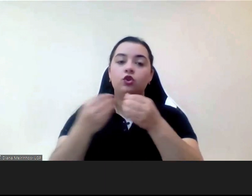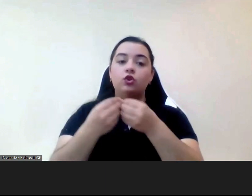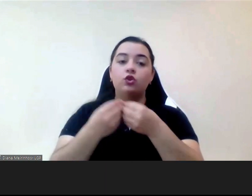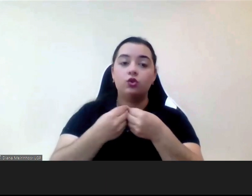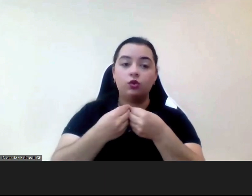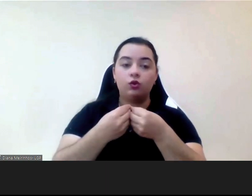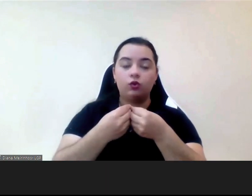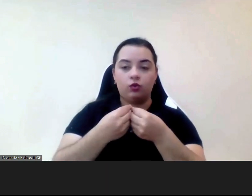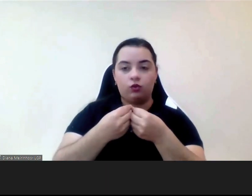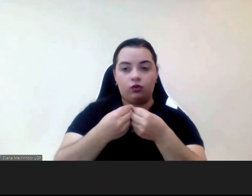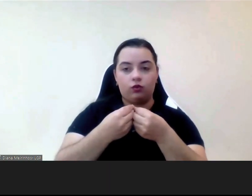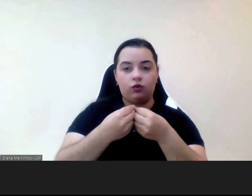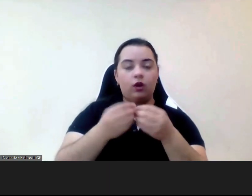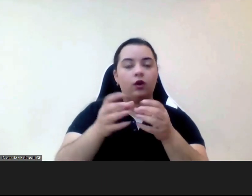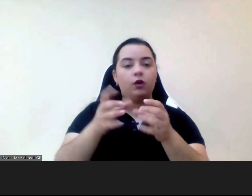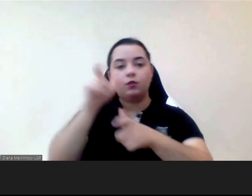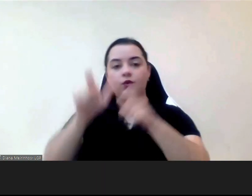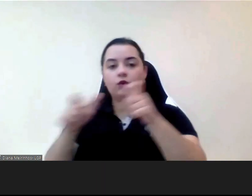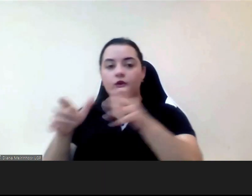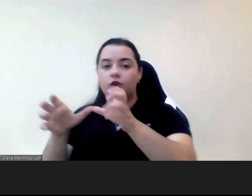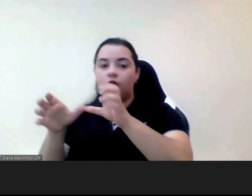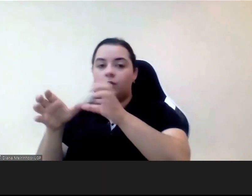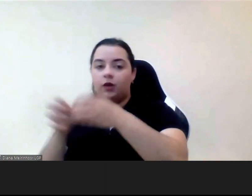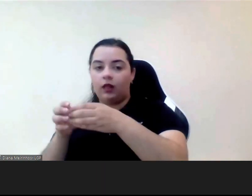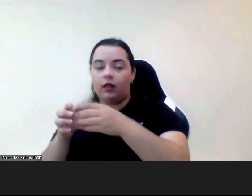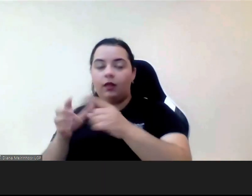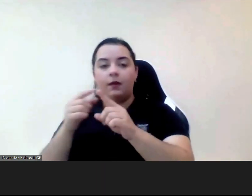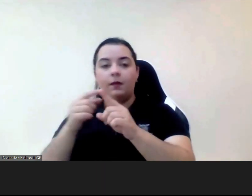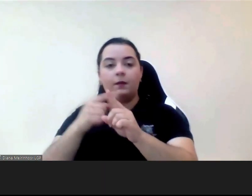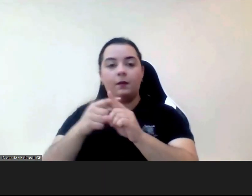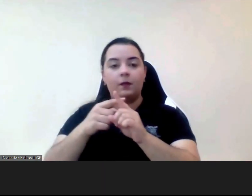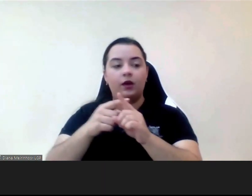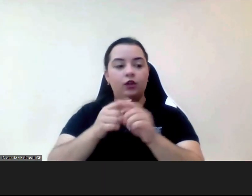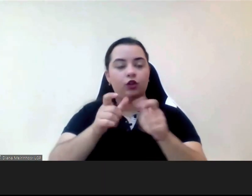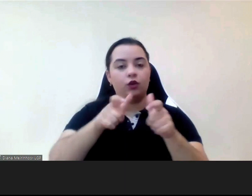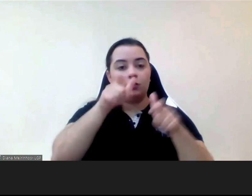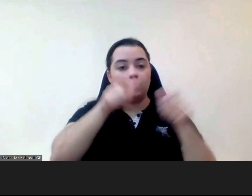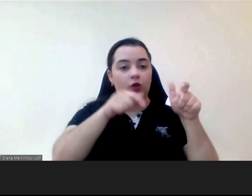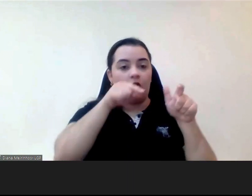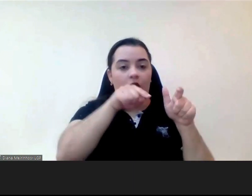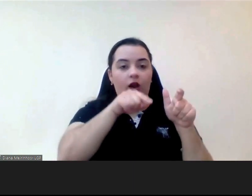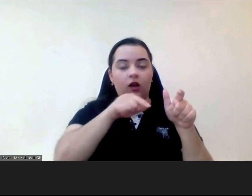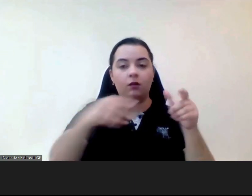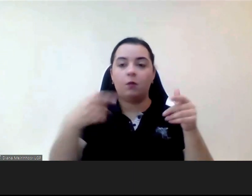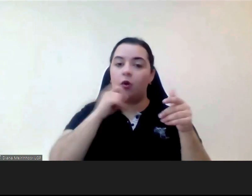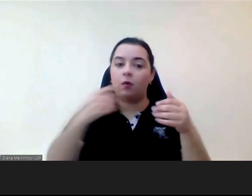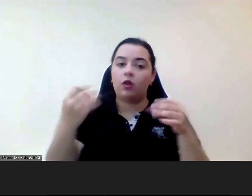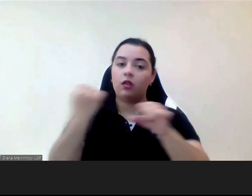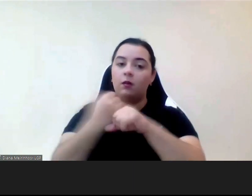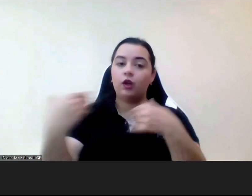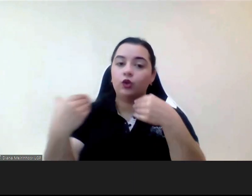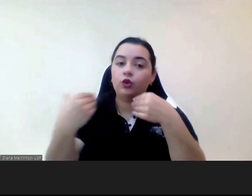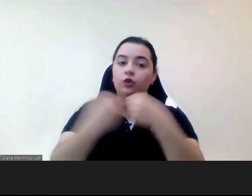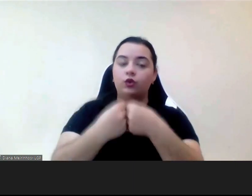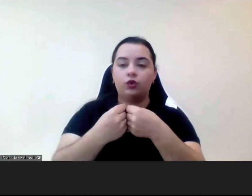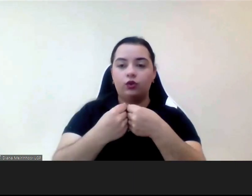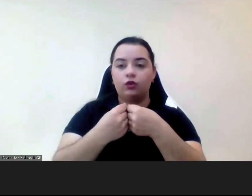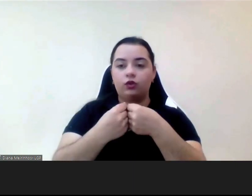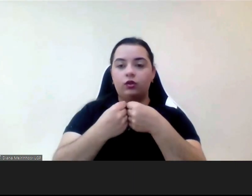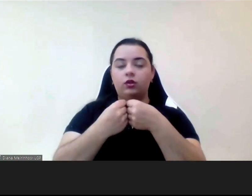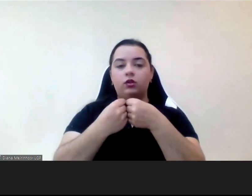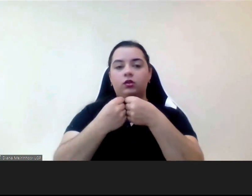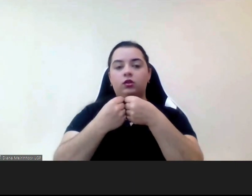pessoas da comunidade com outras questões ou sem qualquer tipo de de patologia